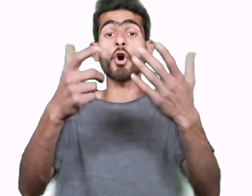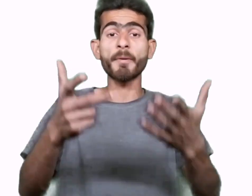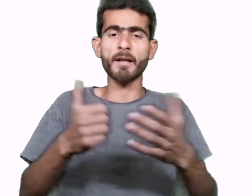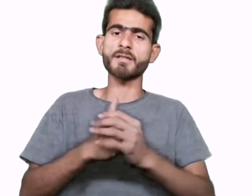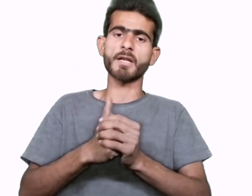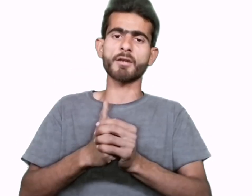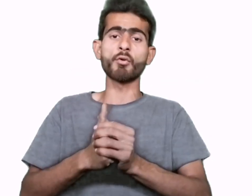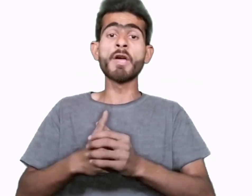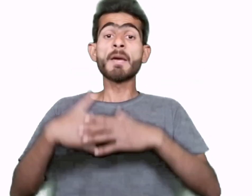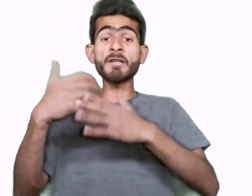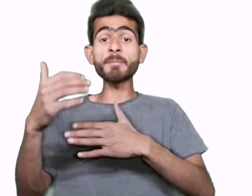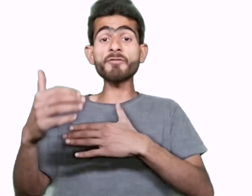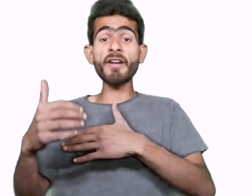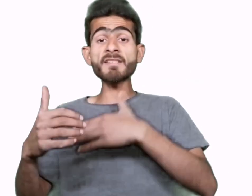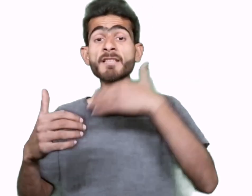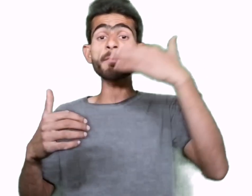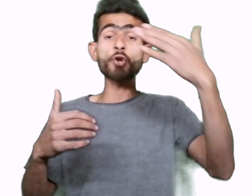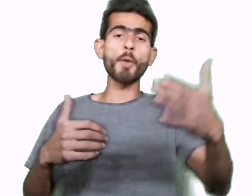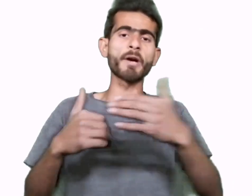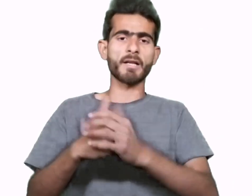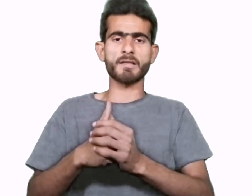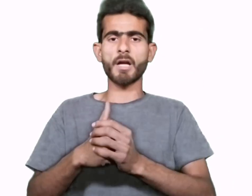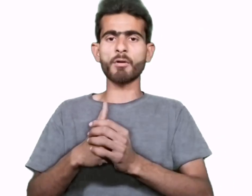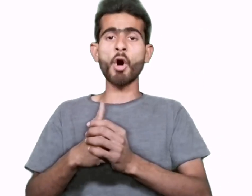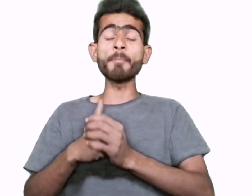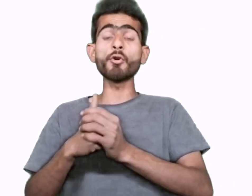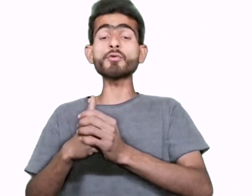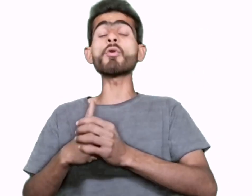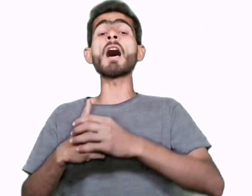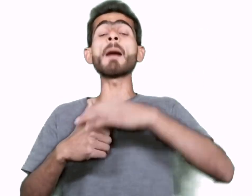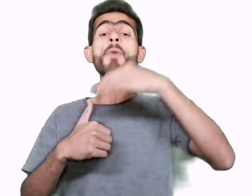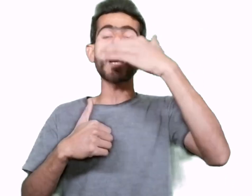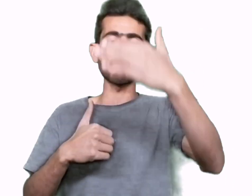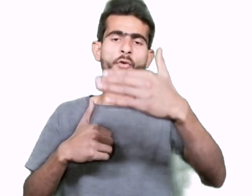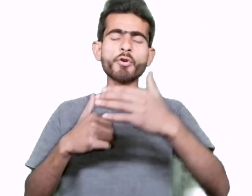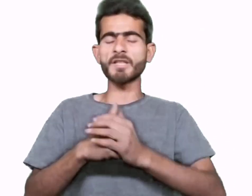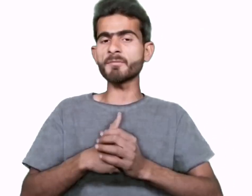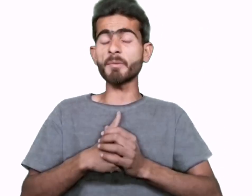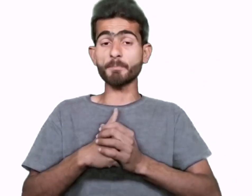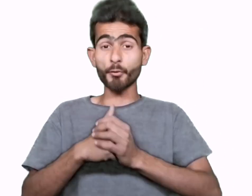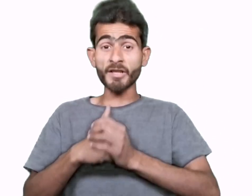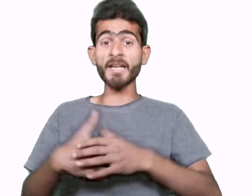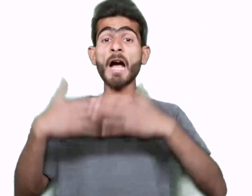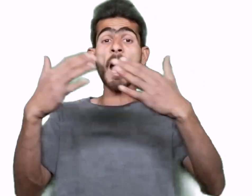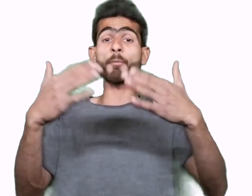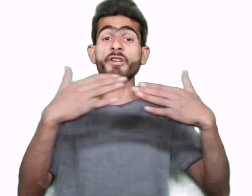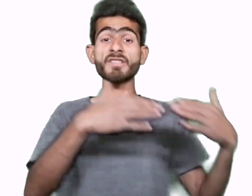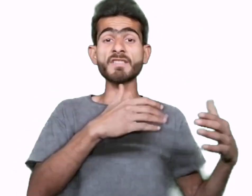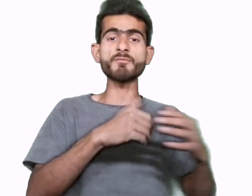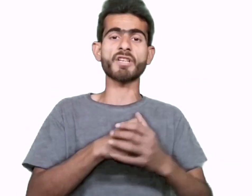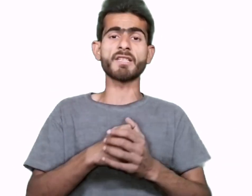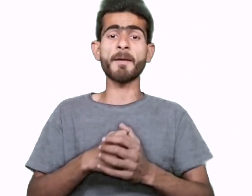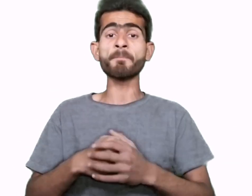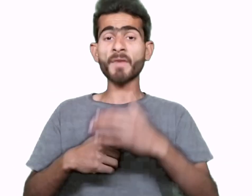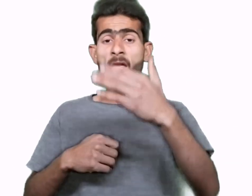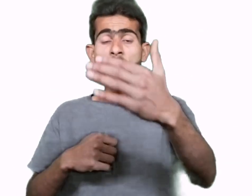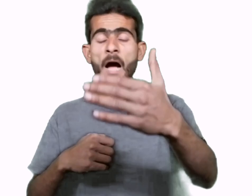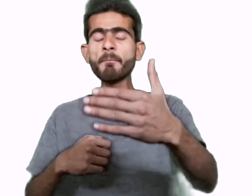جوب کرنا چاہتا ہوں مطبقی فرینچس میں جوب کرنا چاہتا ہوں اب دوستو آپ کو وہ سم پوچھیں گے کہ آپ کو کتنی سم چاہیے اب